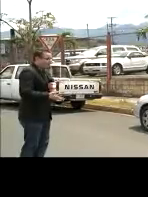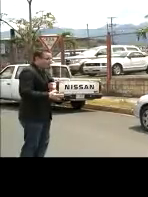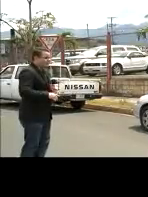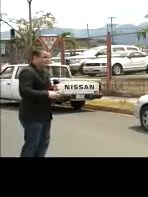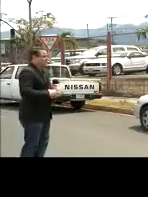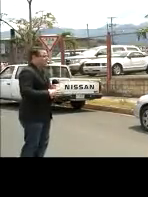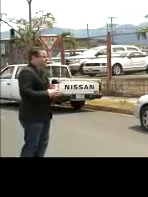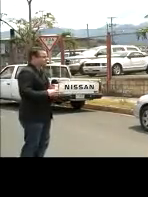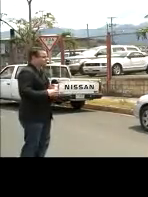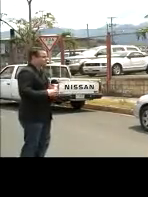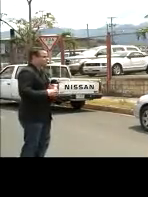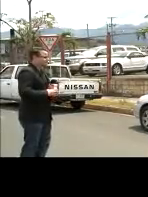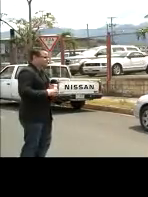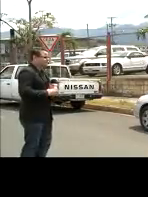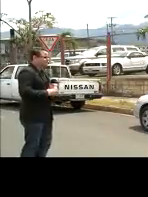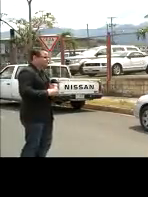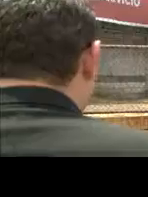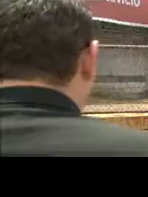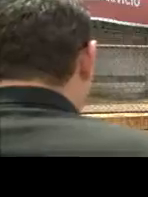Gracias por ver